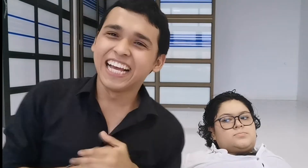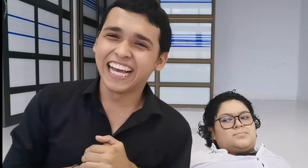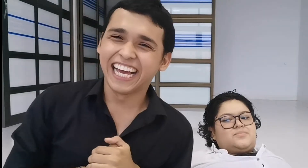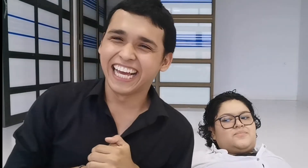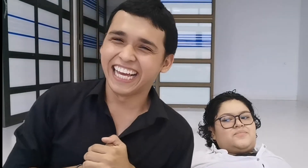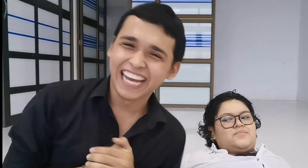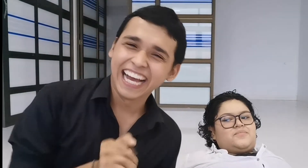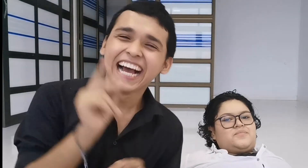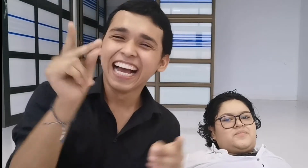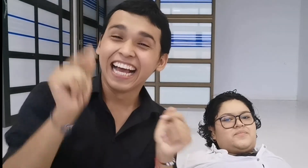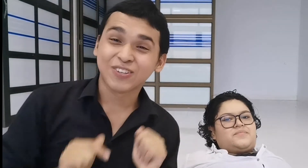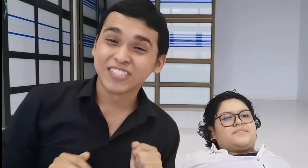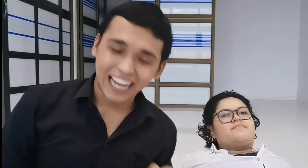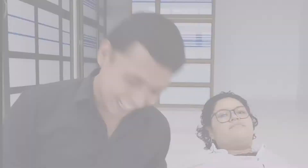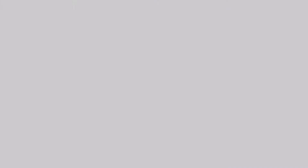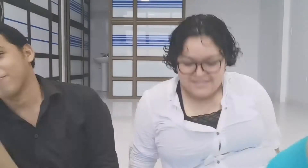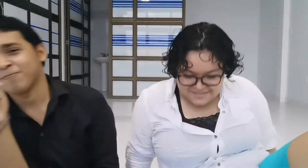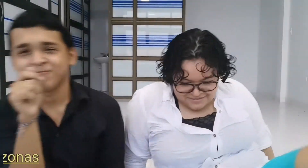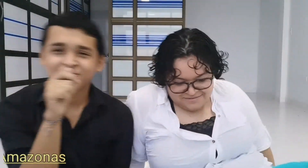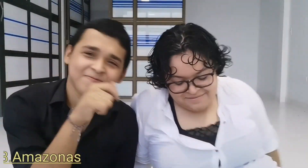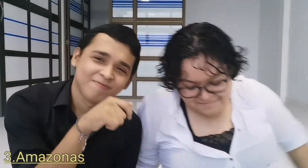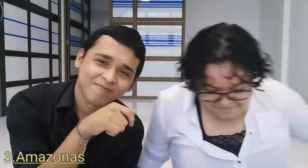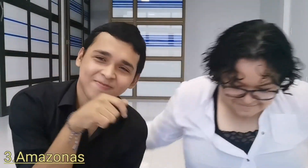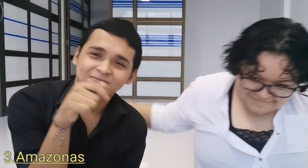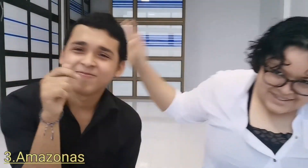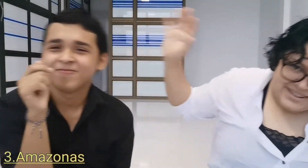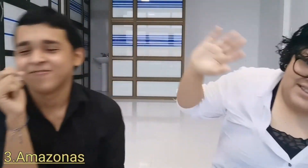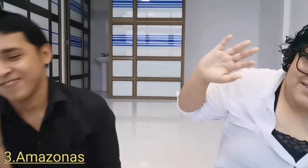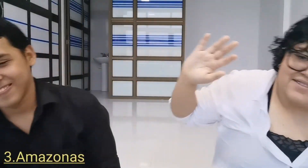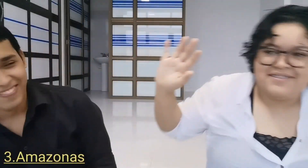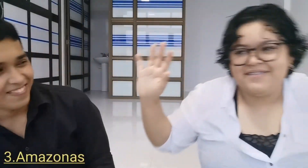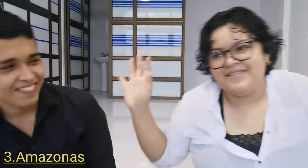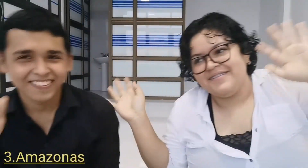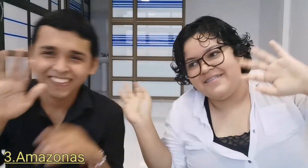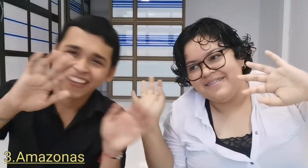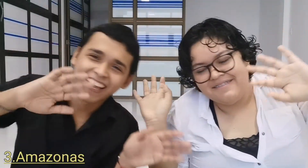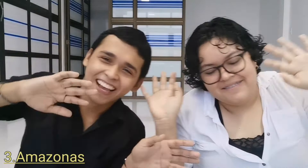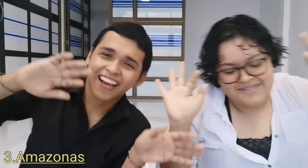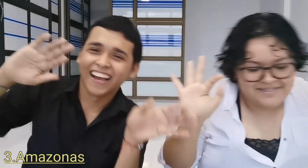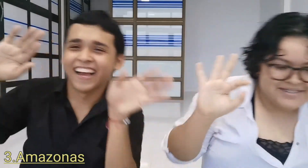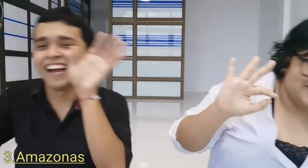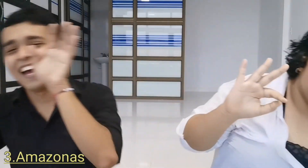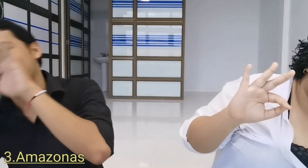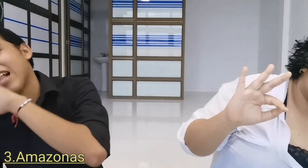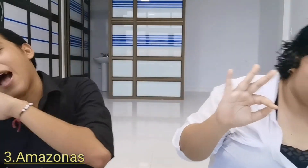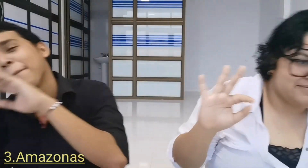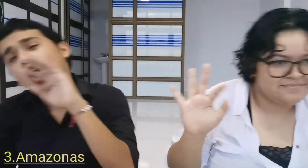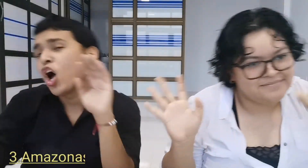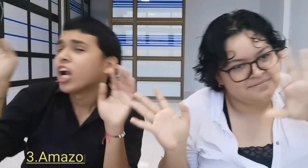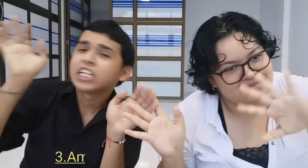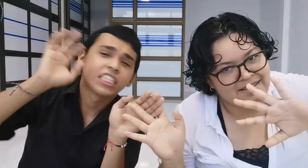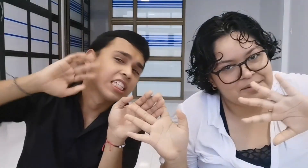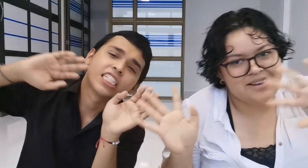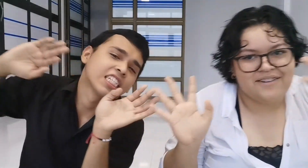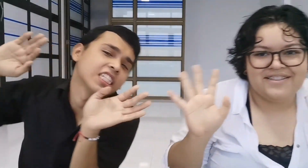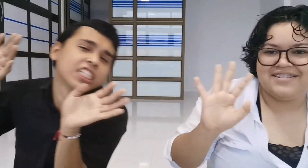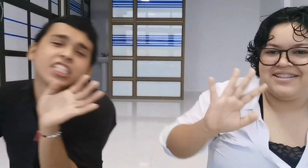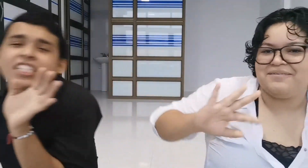Escúchenla Hablo yo de mi Amazonas Del pulmón del